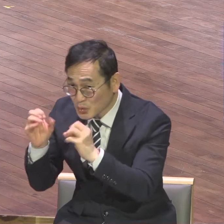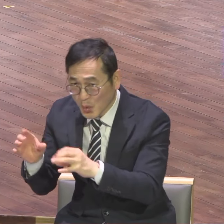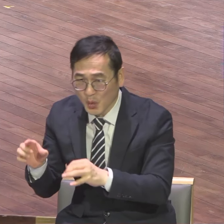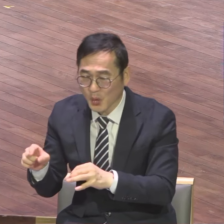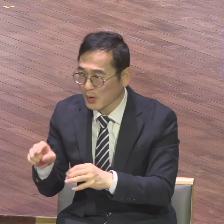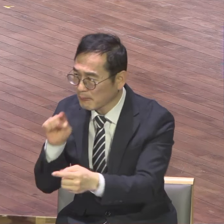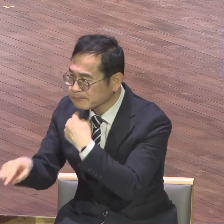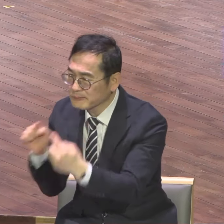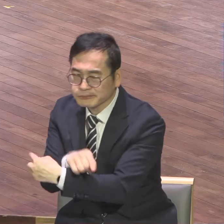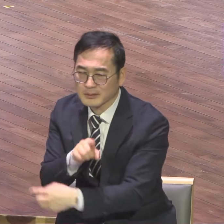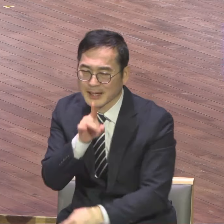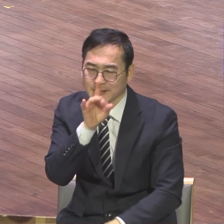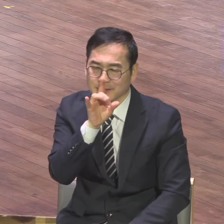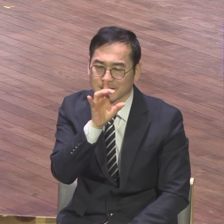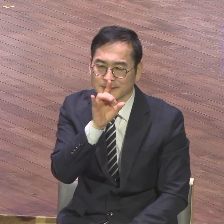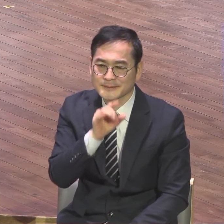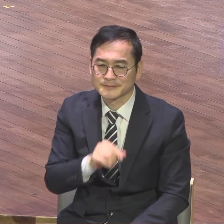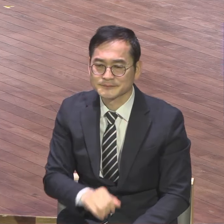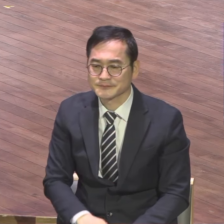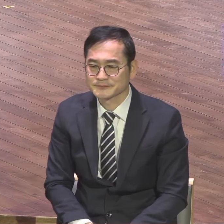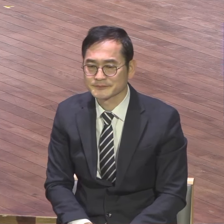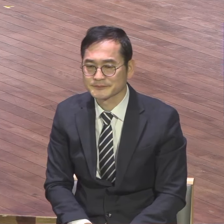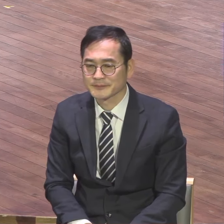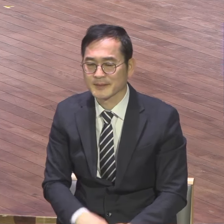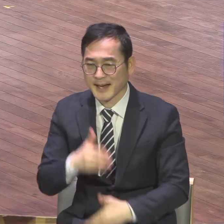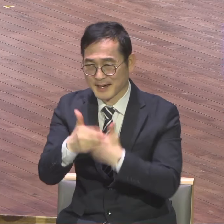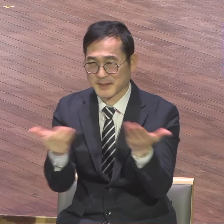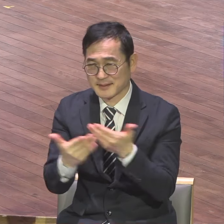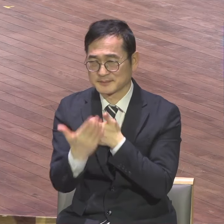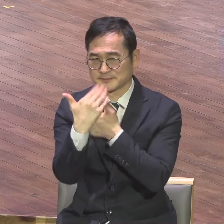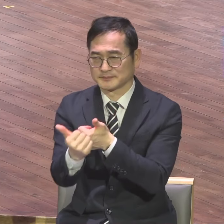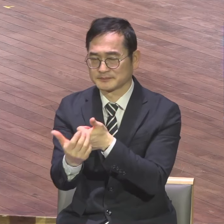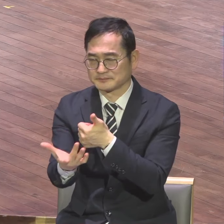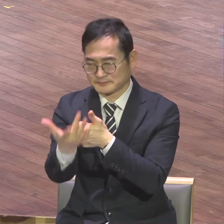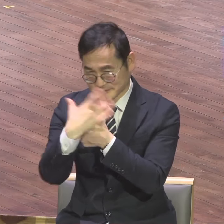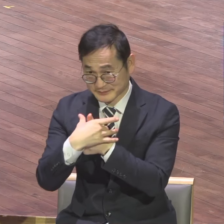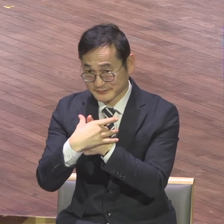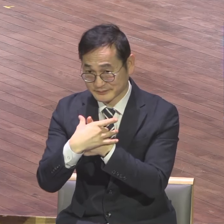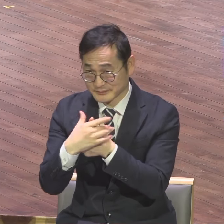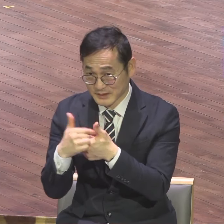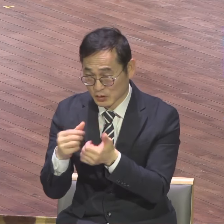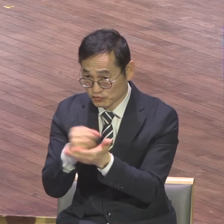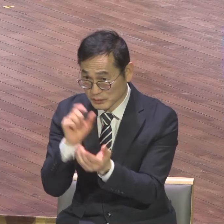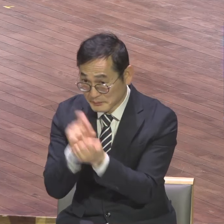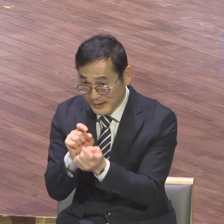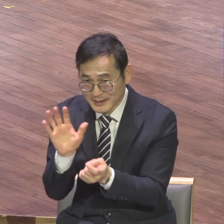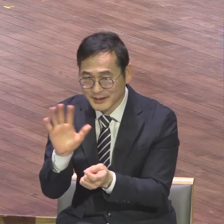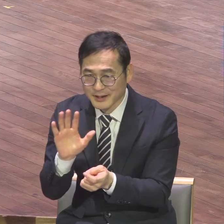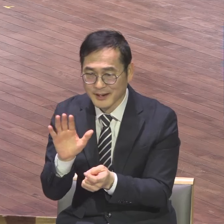이런 사명의 부르신도 그냥 우연이 아니라 모든 것이 하나님의 절대 계획 속에 들어있다